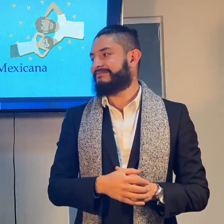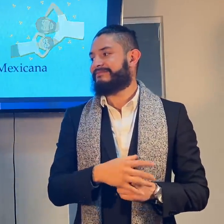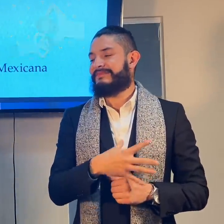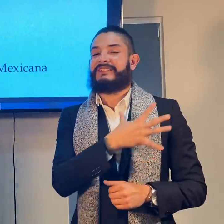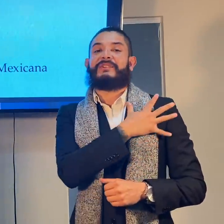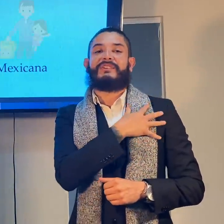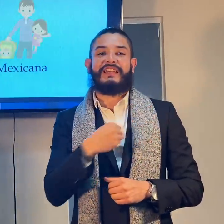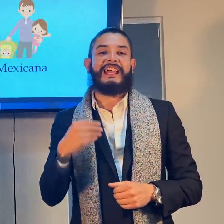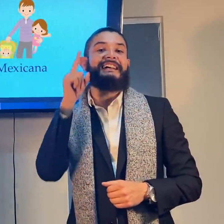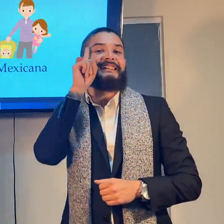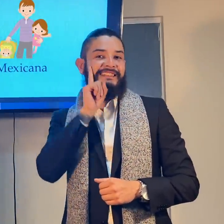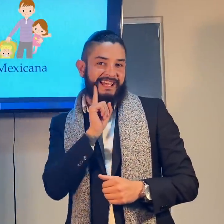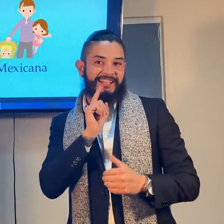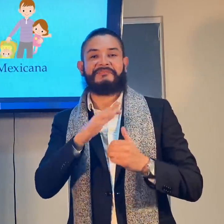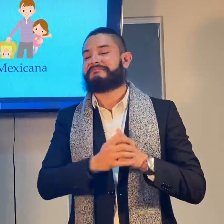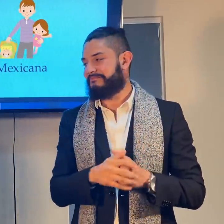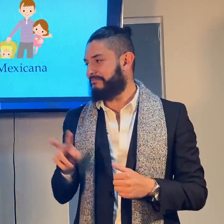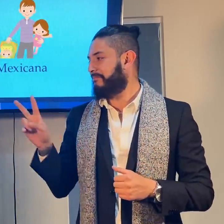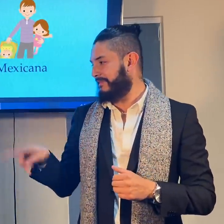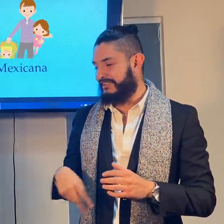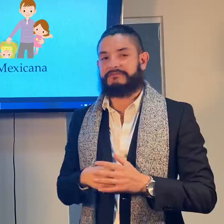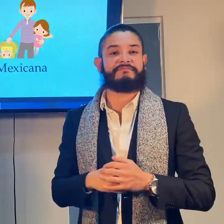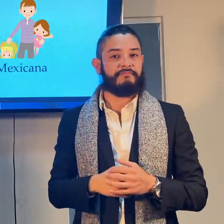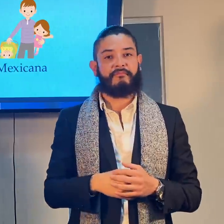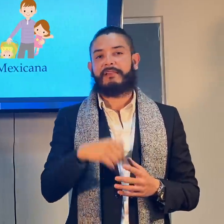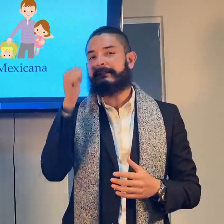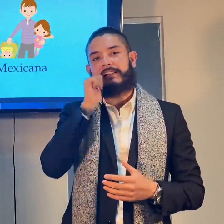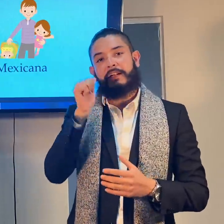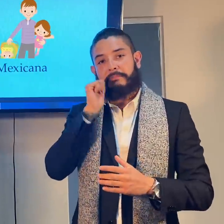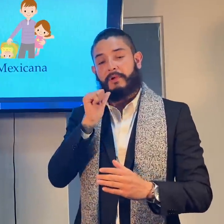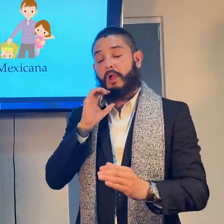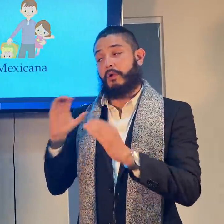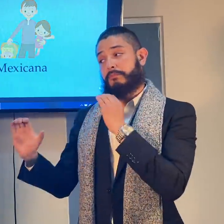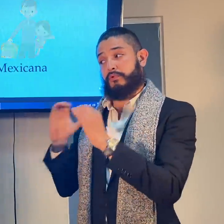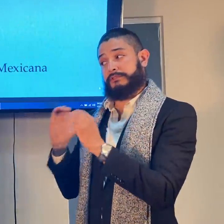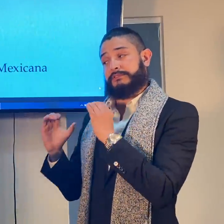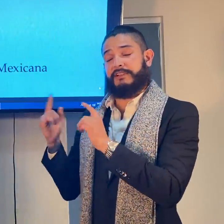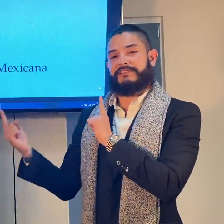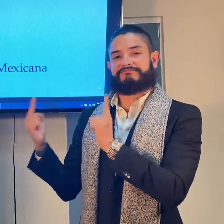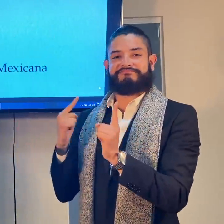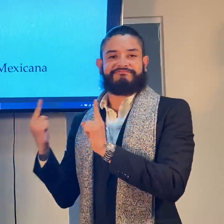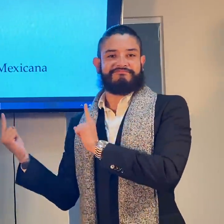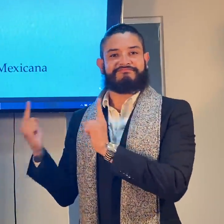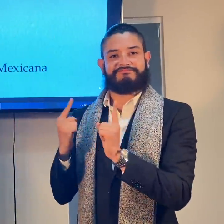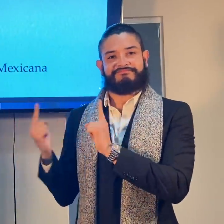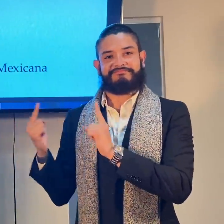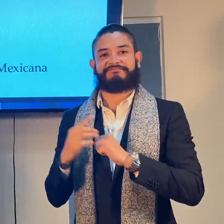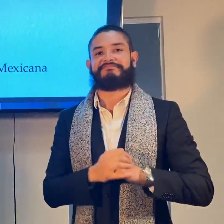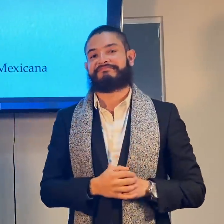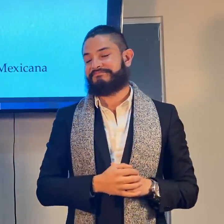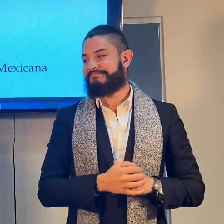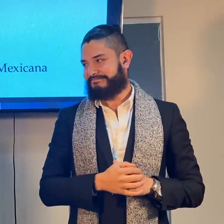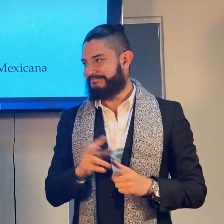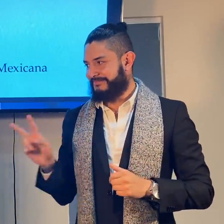hija. Ah, Siempre, siempre la comunicación va a ser importante.